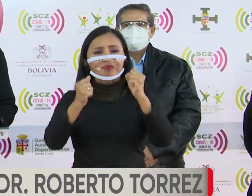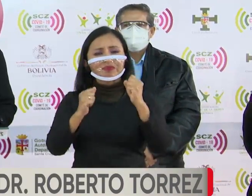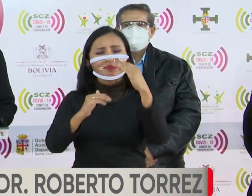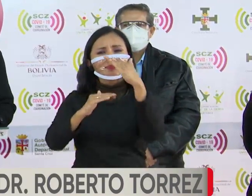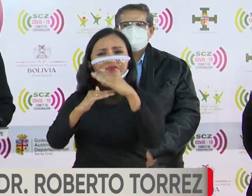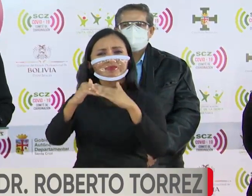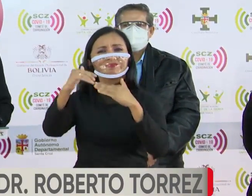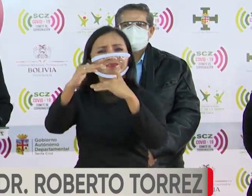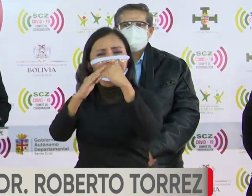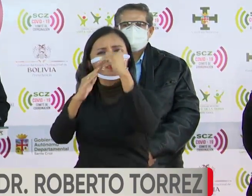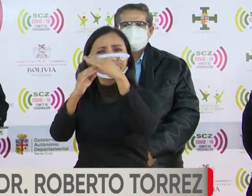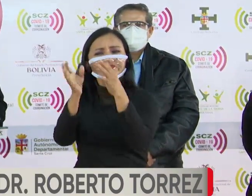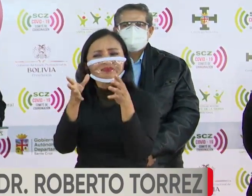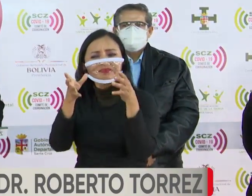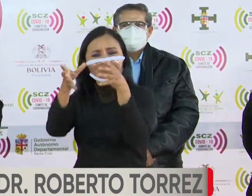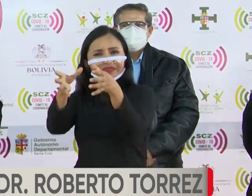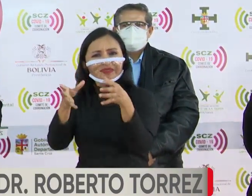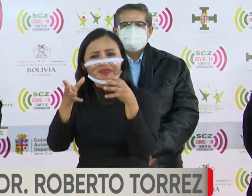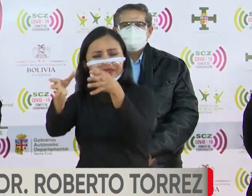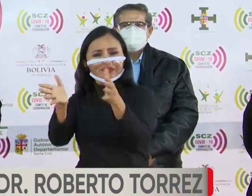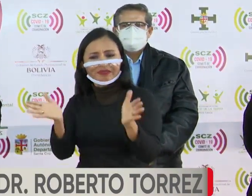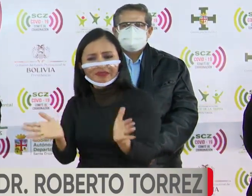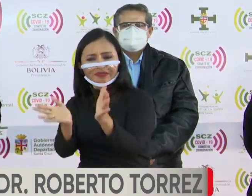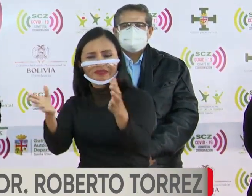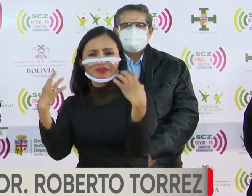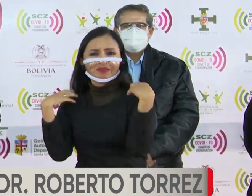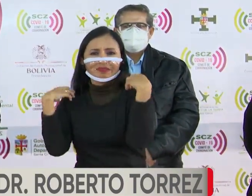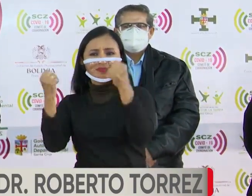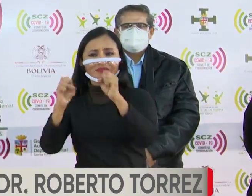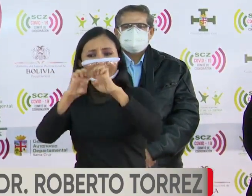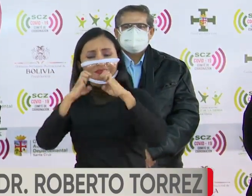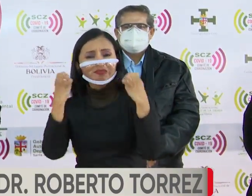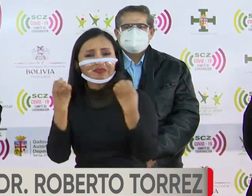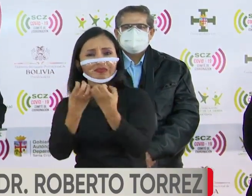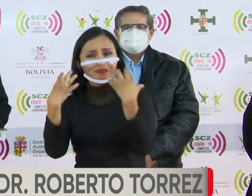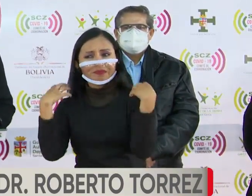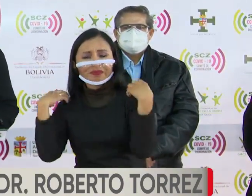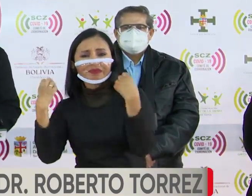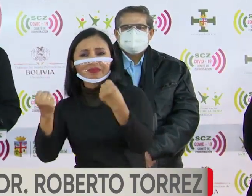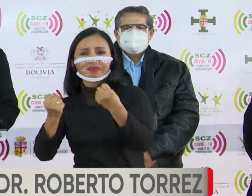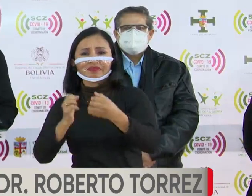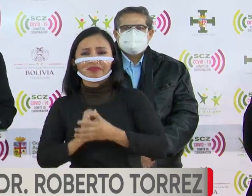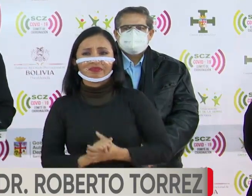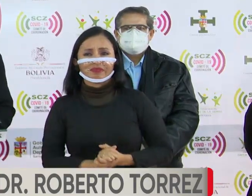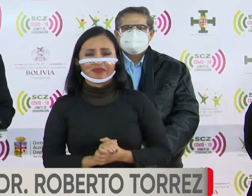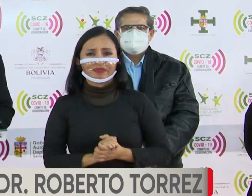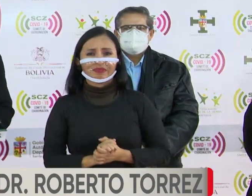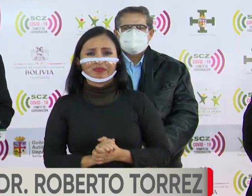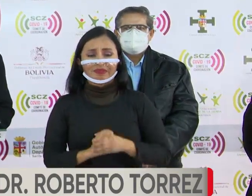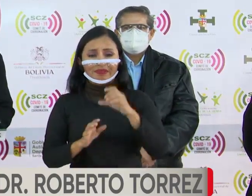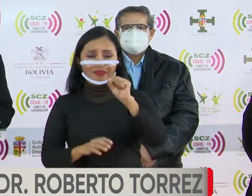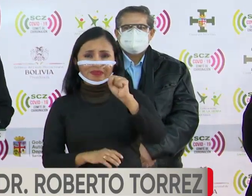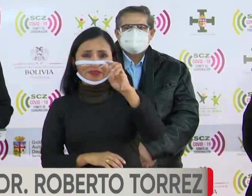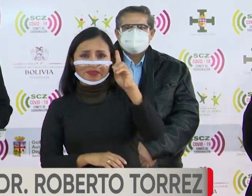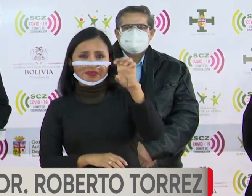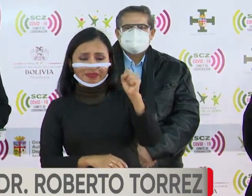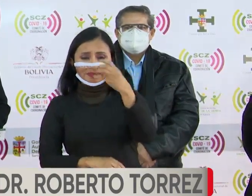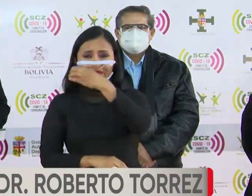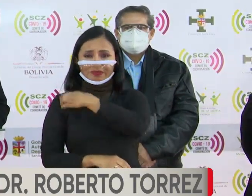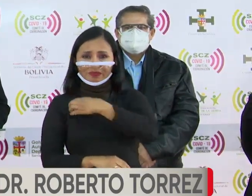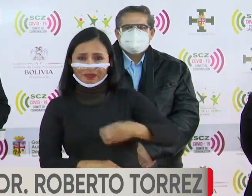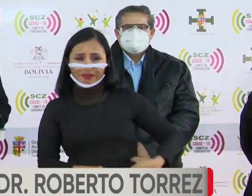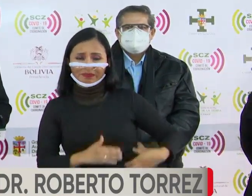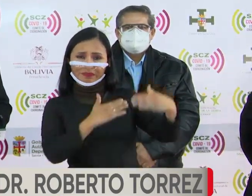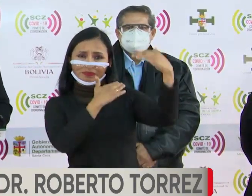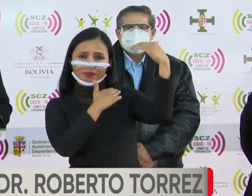sanitaria del equipo de salud del sede de la gobernación